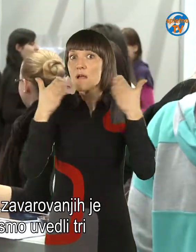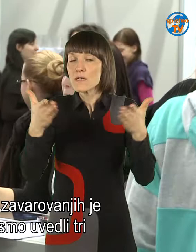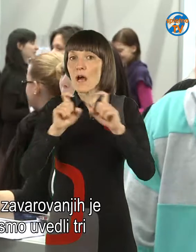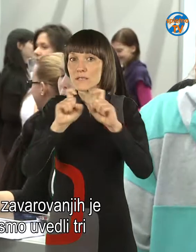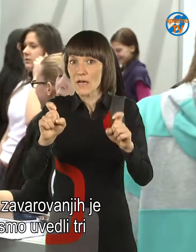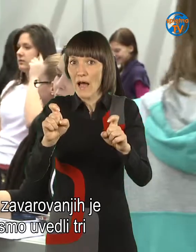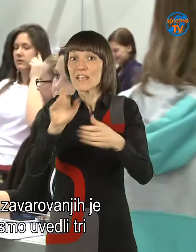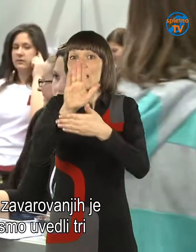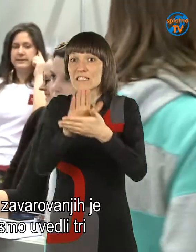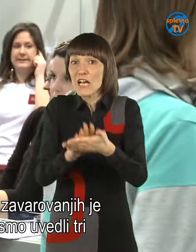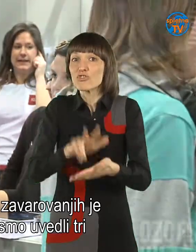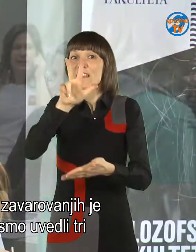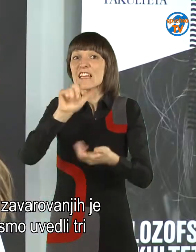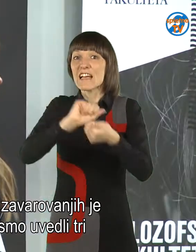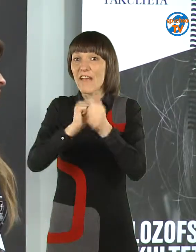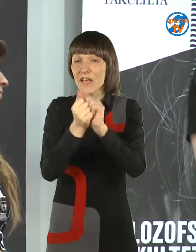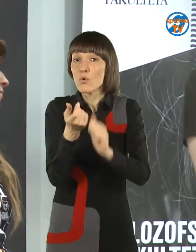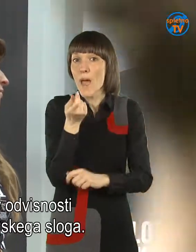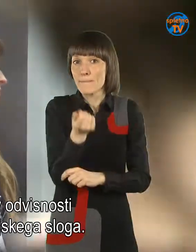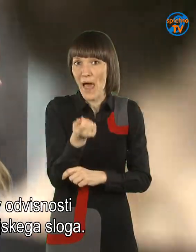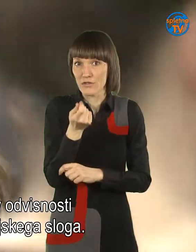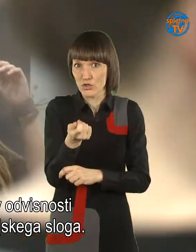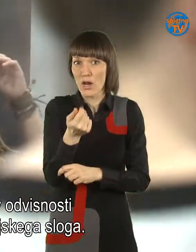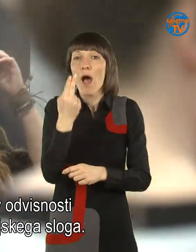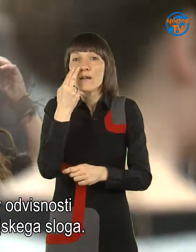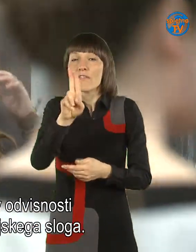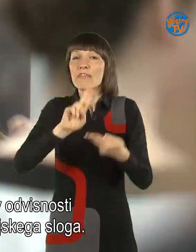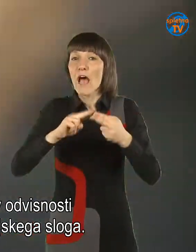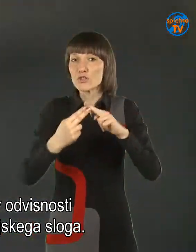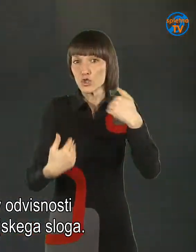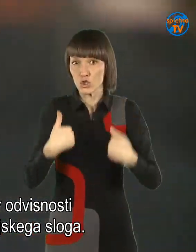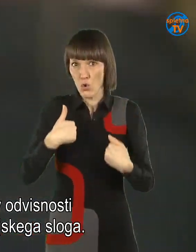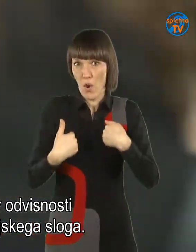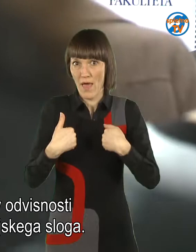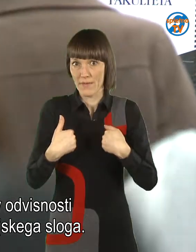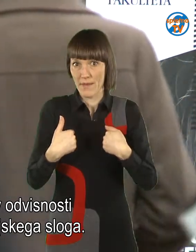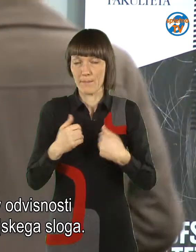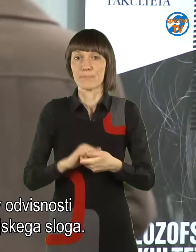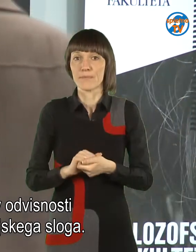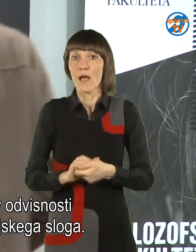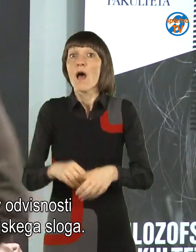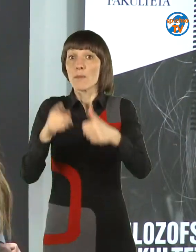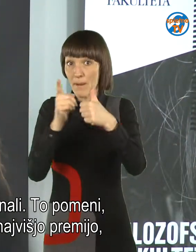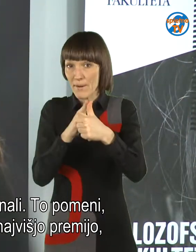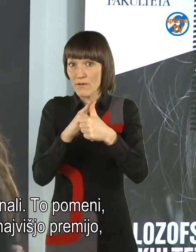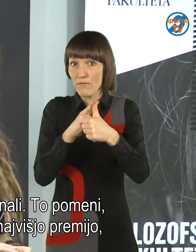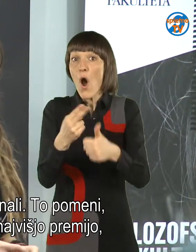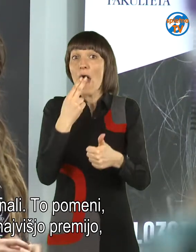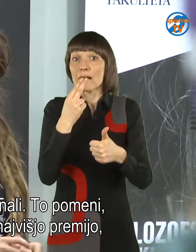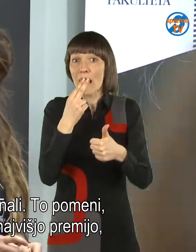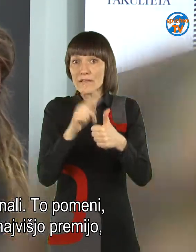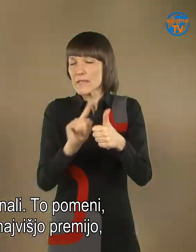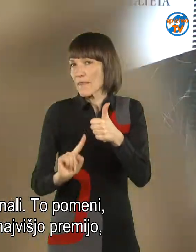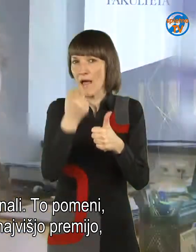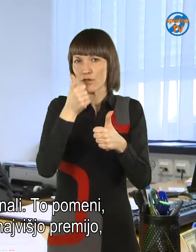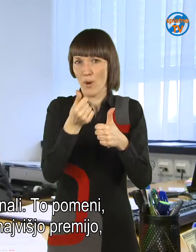tega, ker smo uvedli tri kategorije cen v odvisnosti od vašega življenskega sloga. Tega prej nismo toliko poznali, ker pomeni, da kadilci plačujo